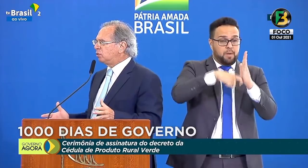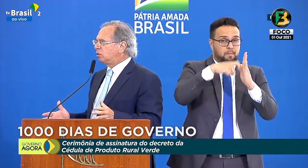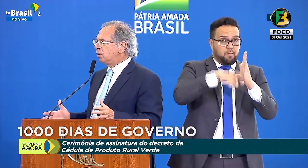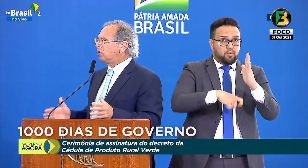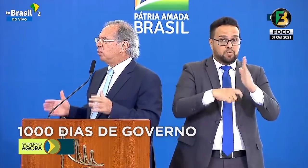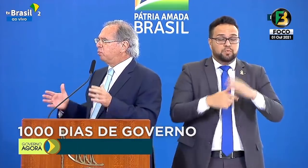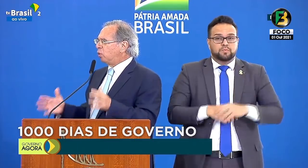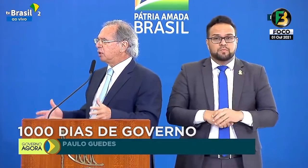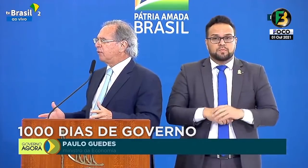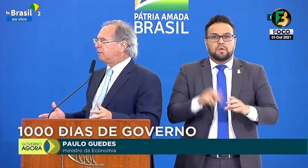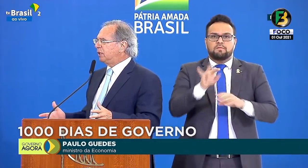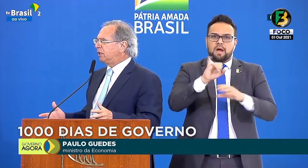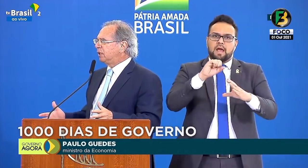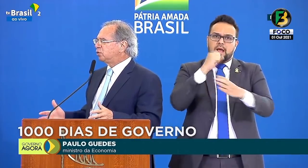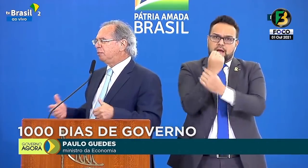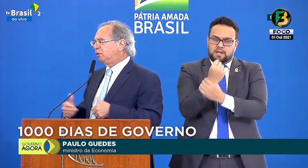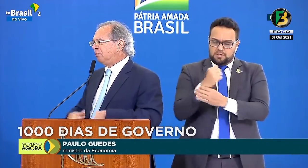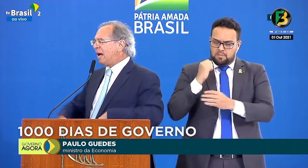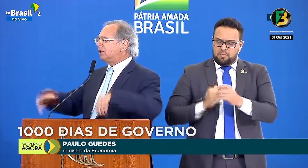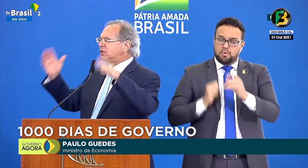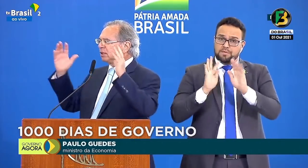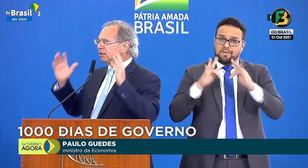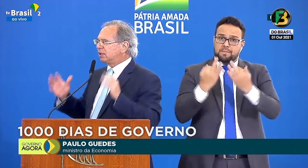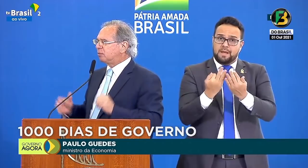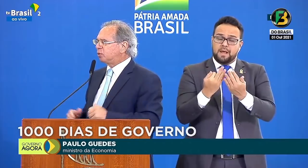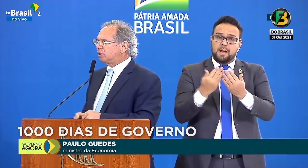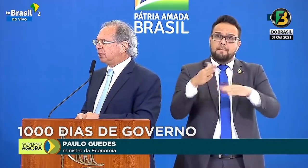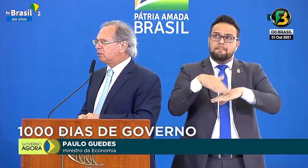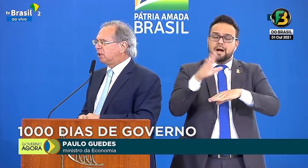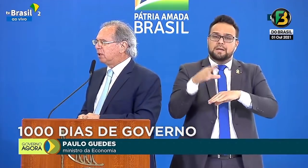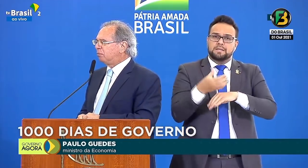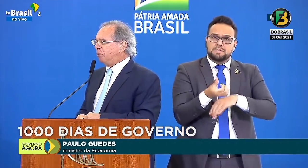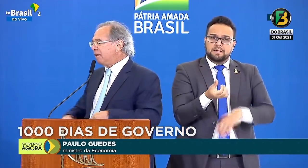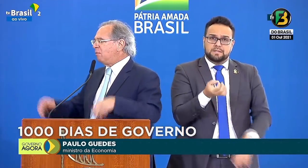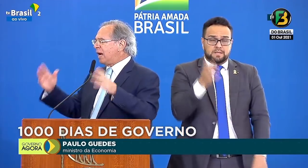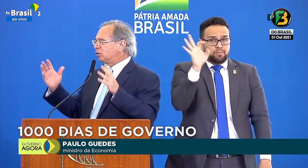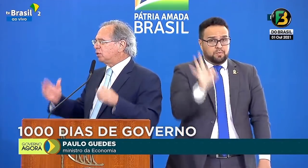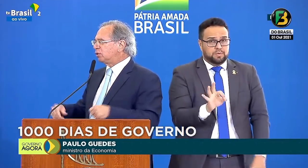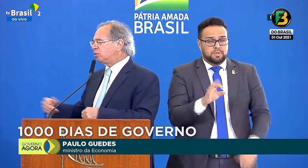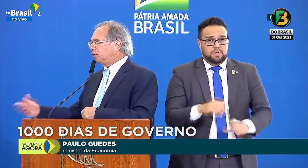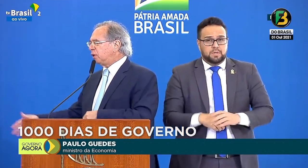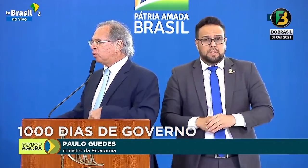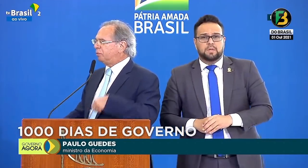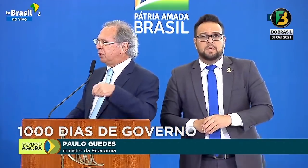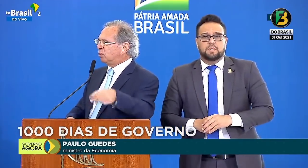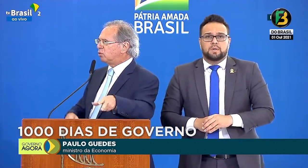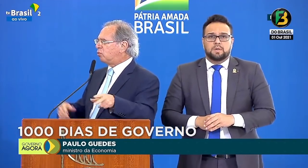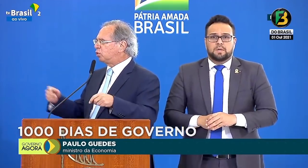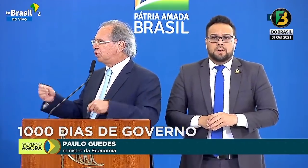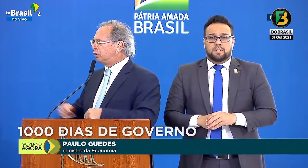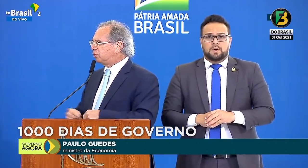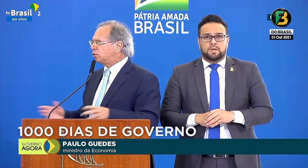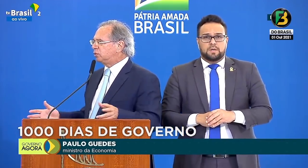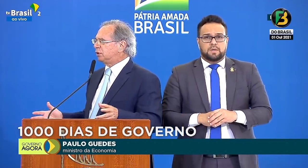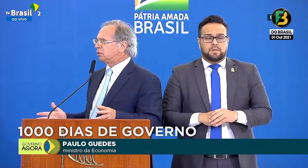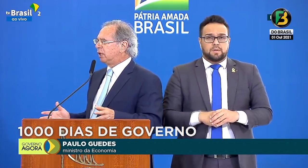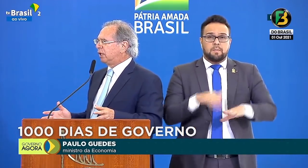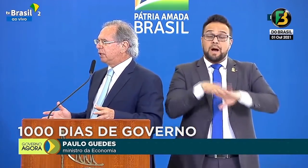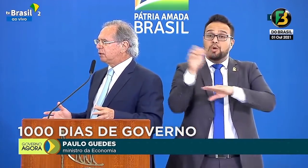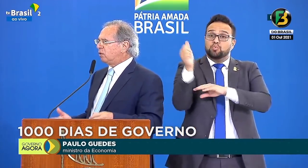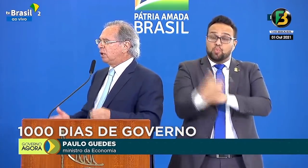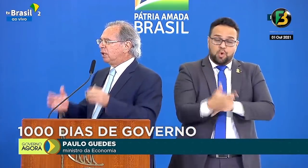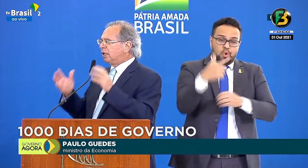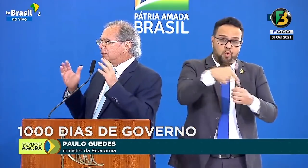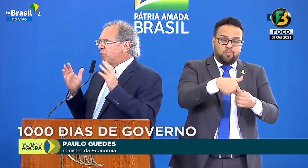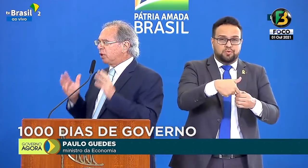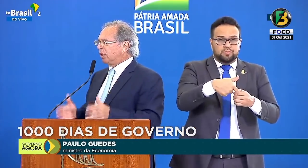garantido o Bolsa Família, subindo mais de 60%, bem mais do que subiu a comida, o combustível, tudo isso.